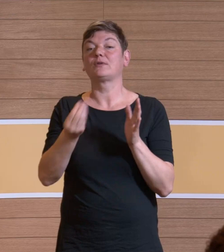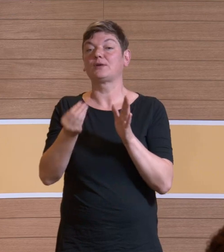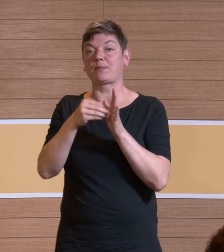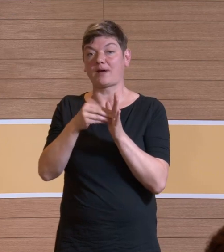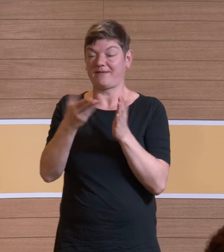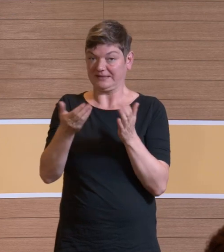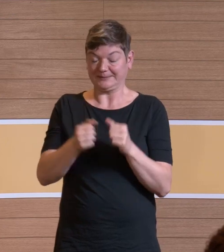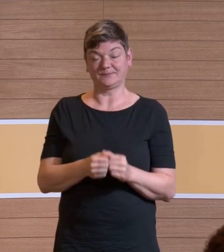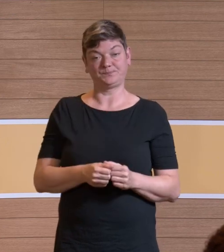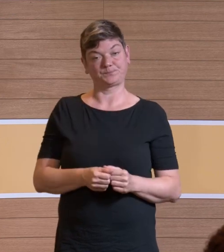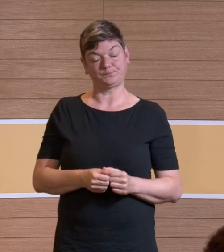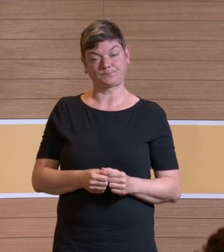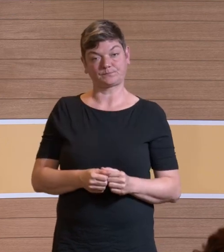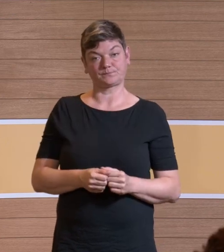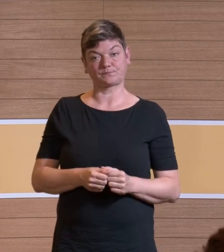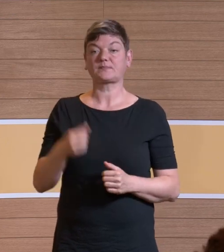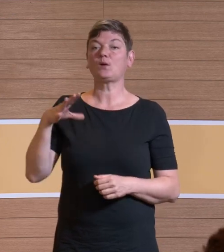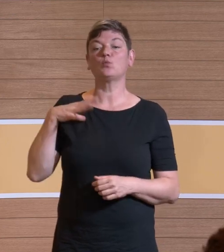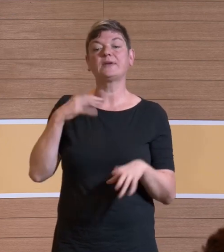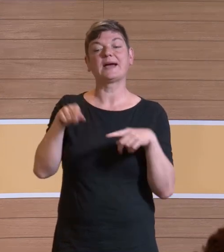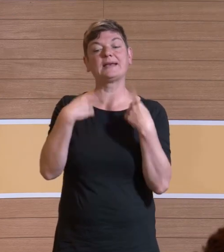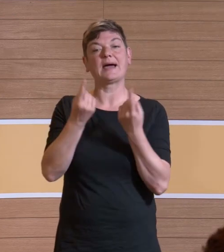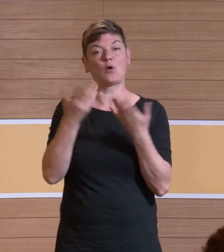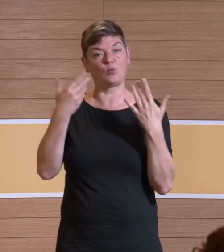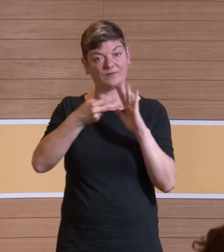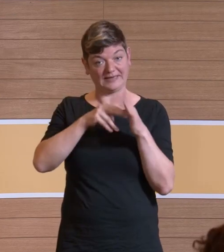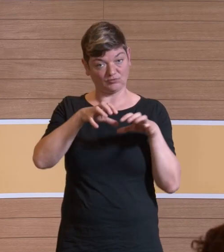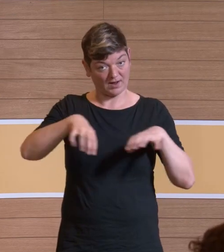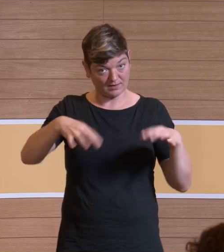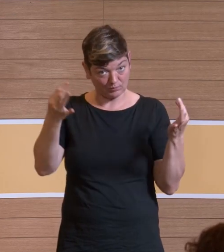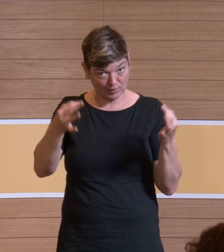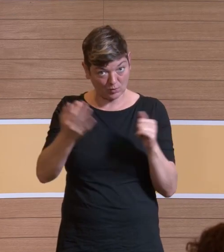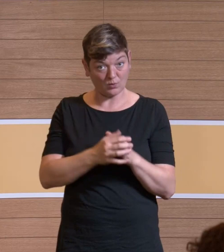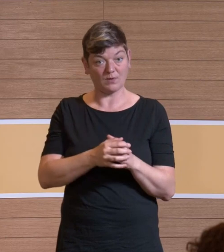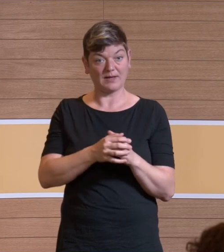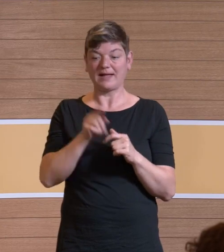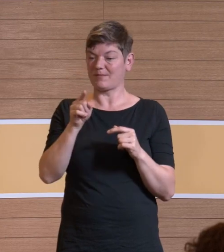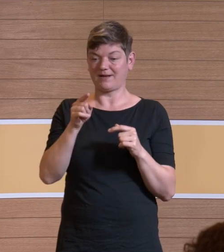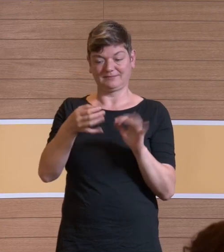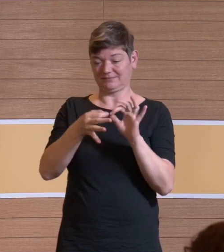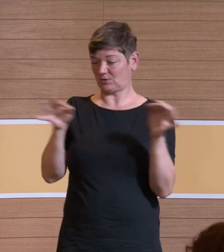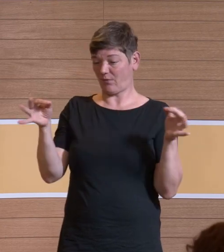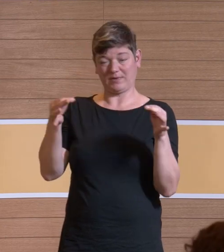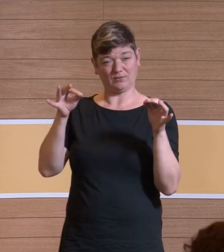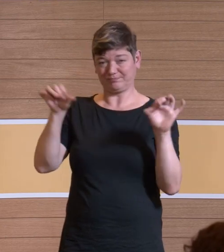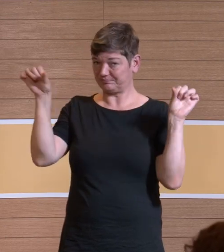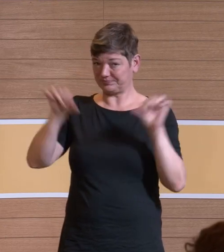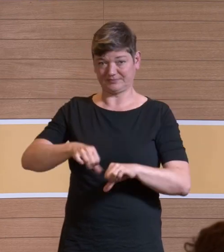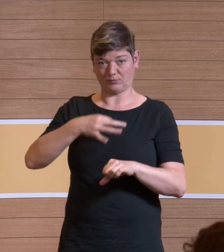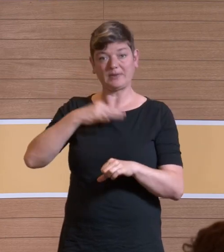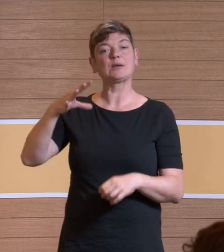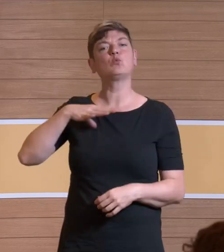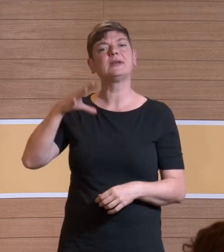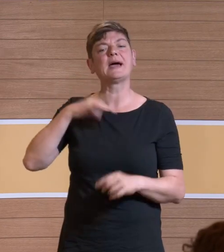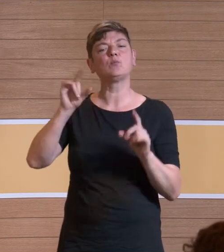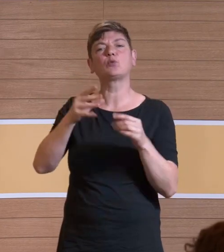dass man moderne raumlufttechnische Anlagen haben sollte. Das ist das Schlimmste, was ich je gelesen habe. Weil modern